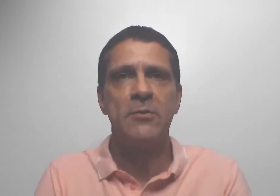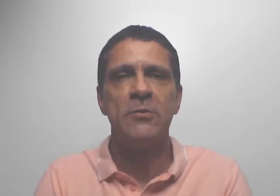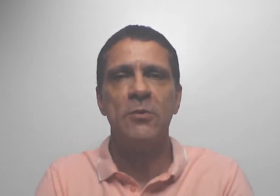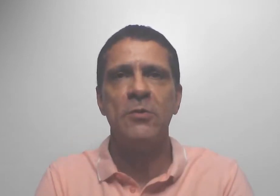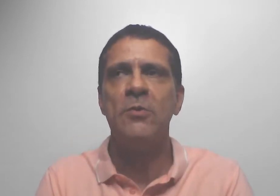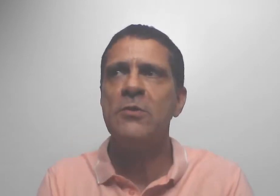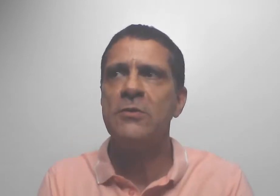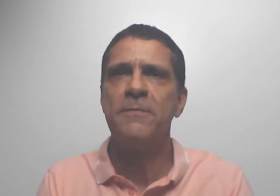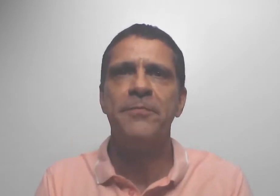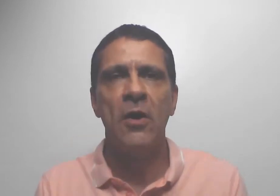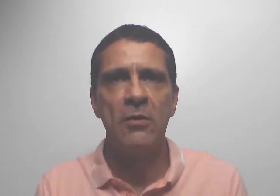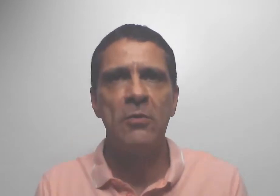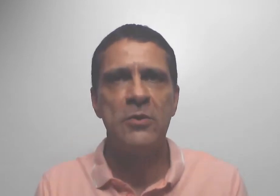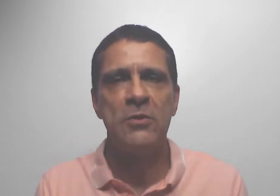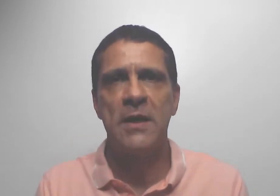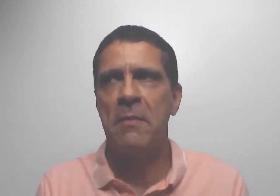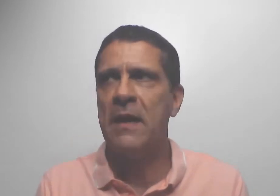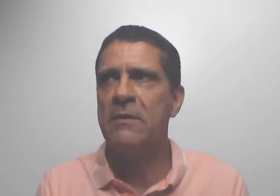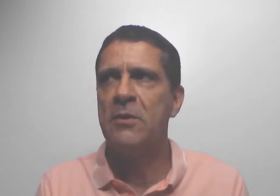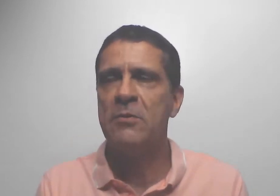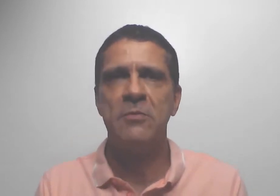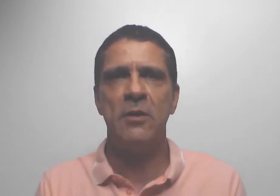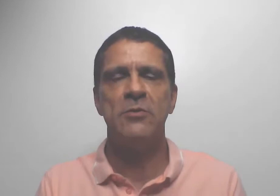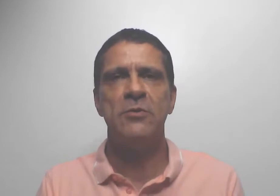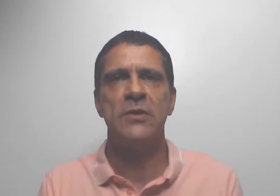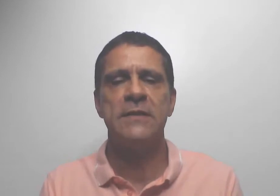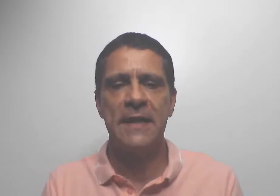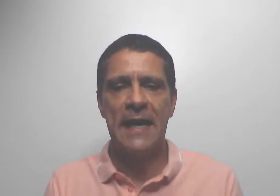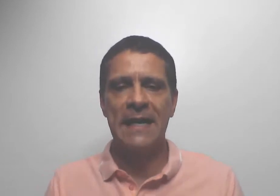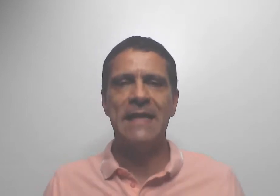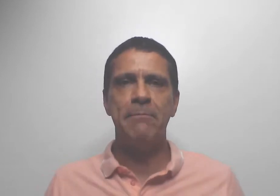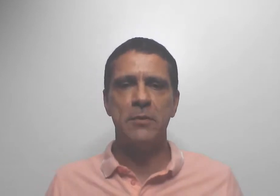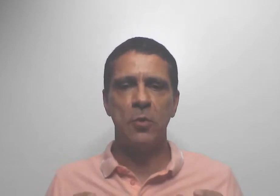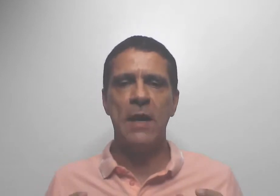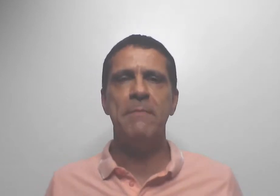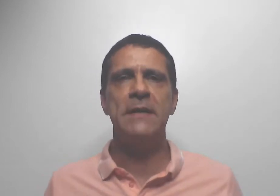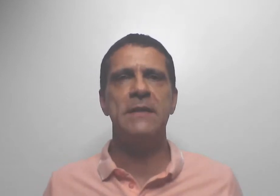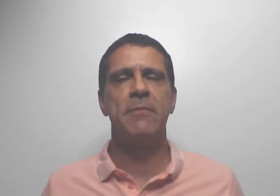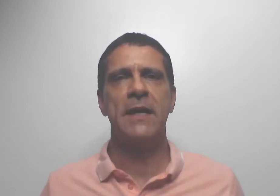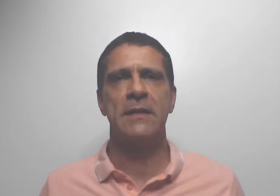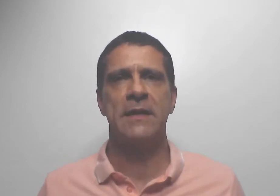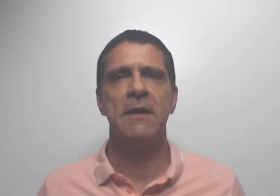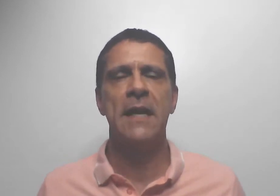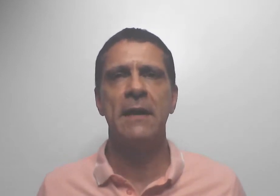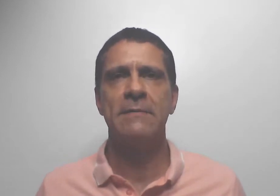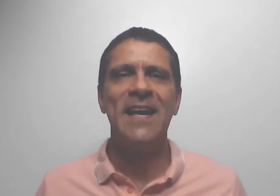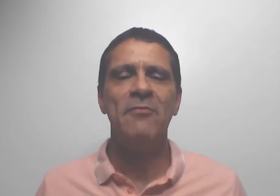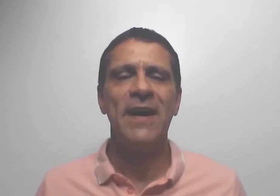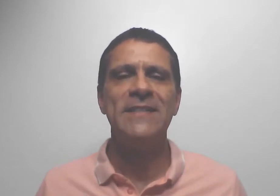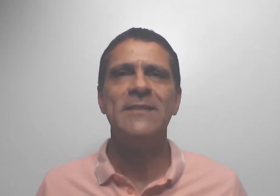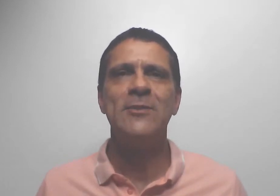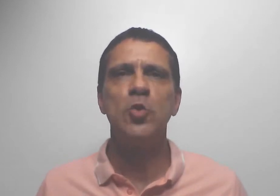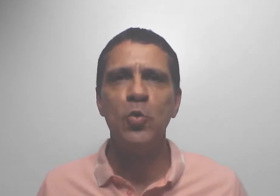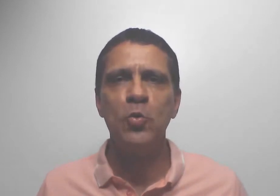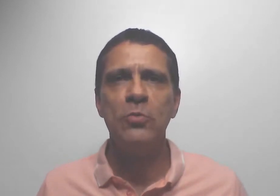passou no concurso, o órgão onde eu trabalho, que o Tribunal de Justiça, adaptou a mesa para ela trabalhar. E ela faz tudo,